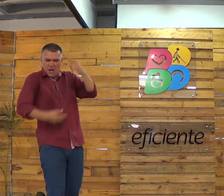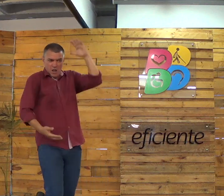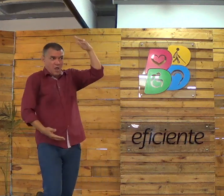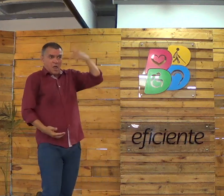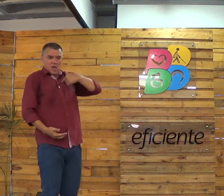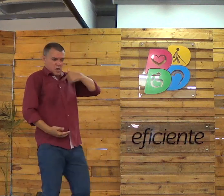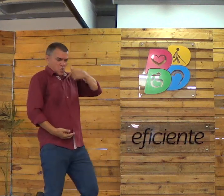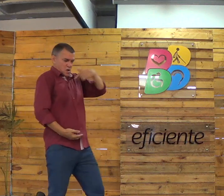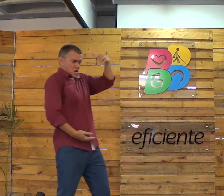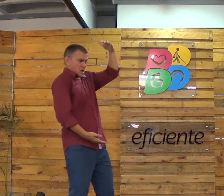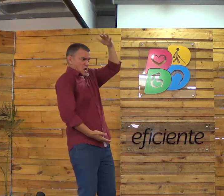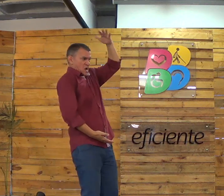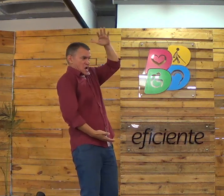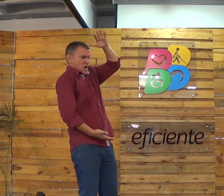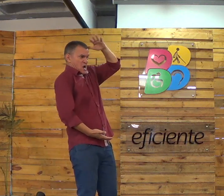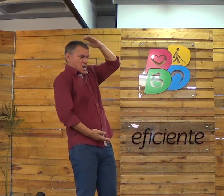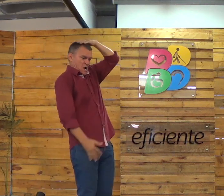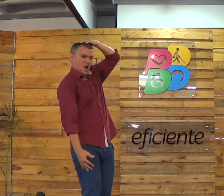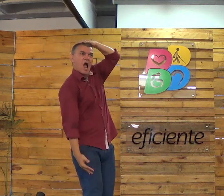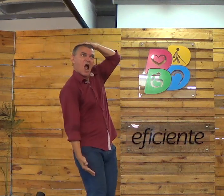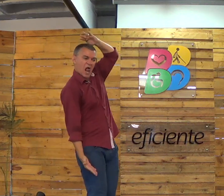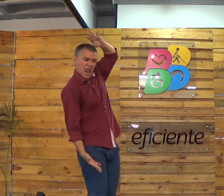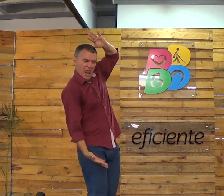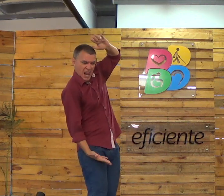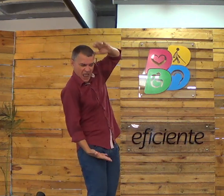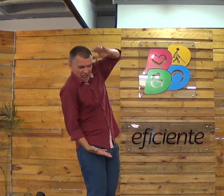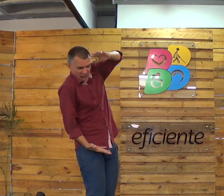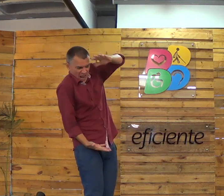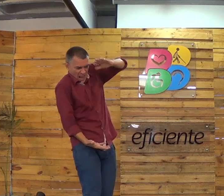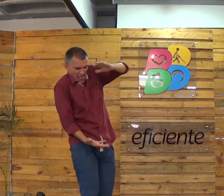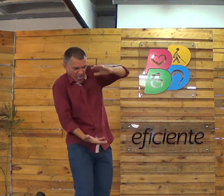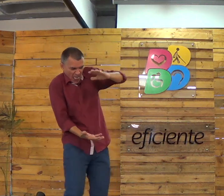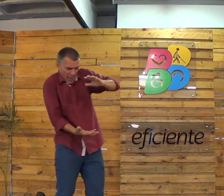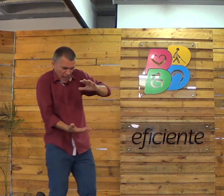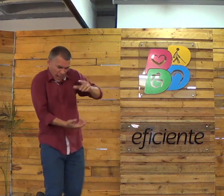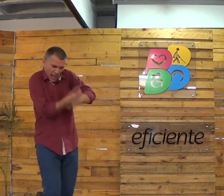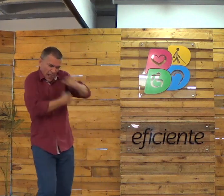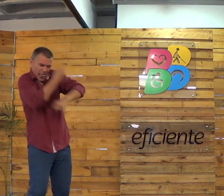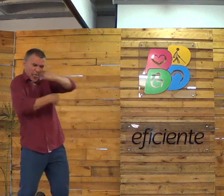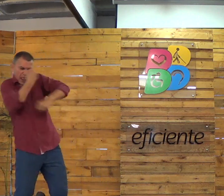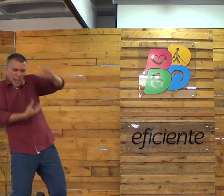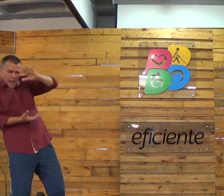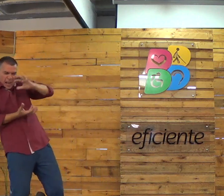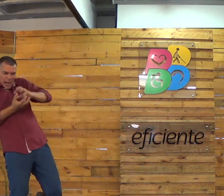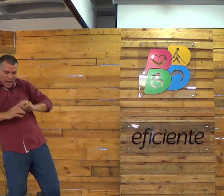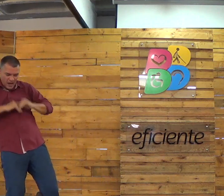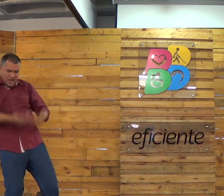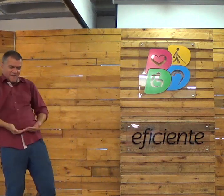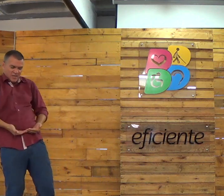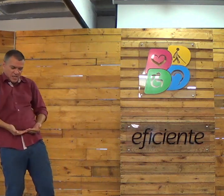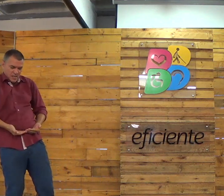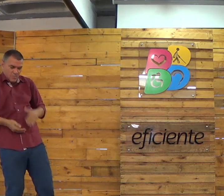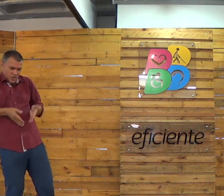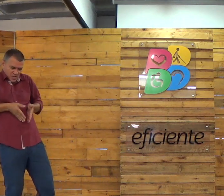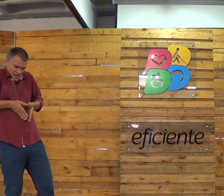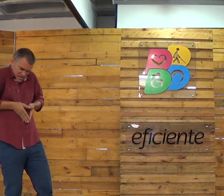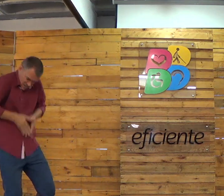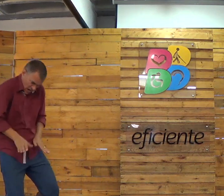voltar no tempo e, né? diminuir e virar criança e viver de novo e entrar no vento da minha mãe?